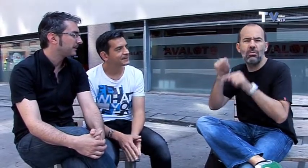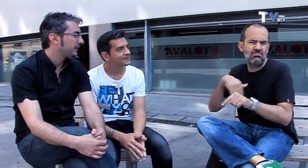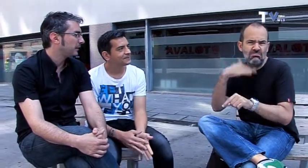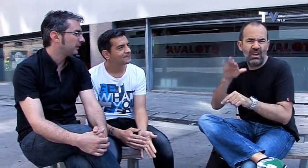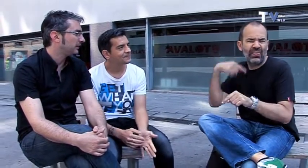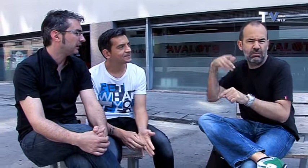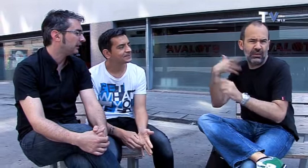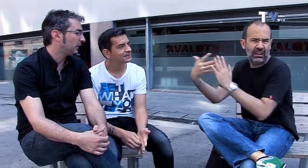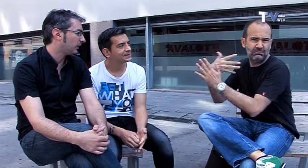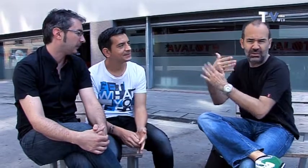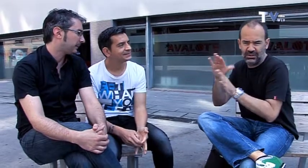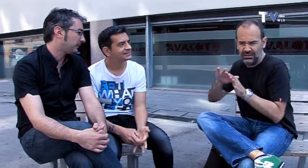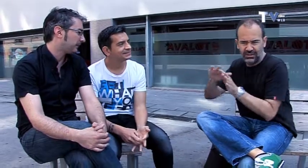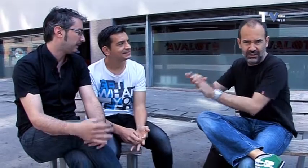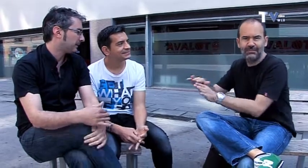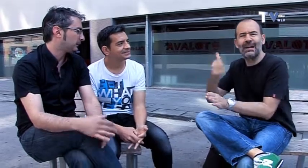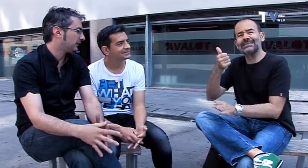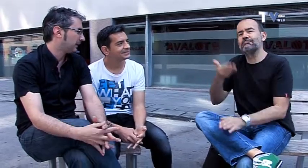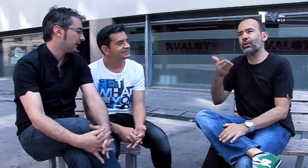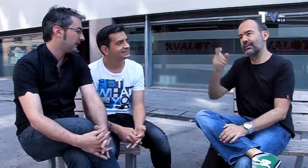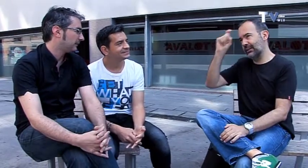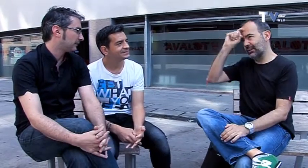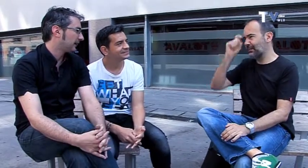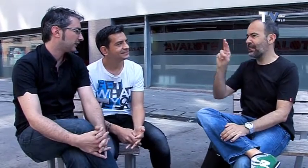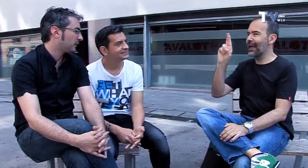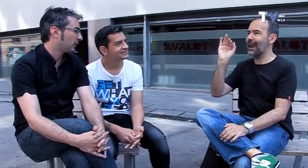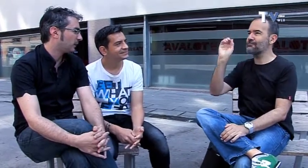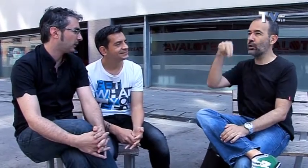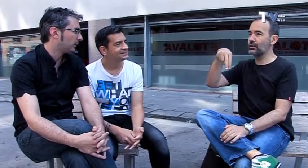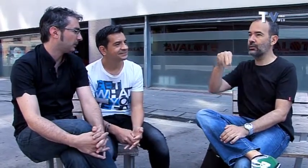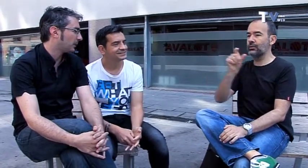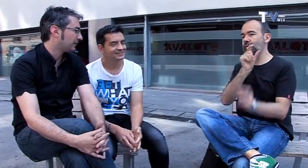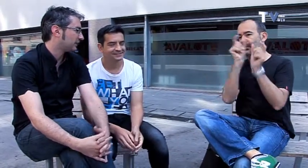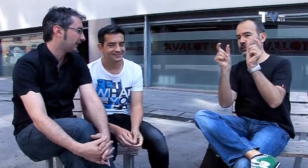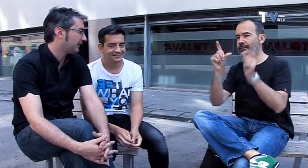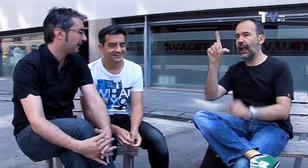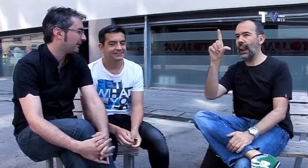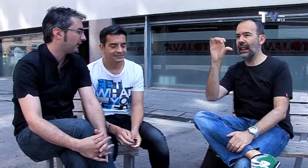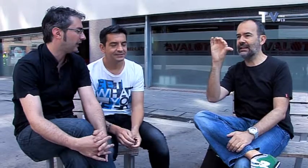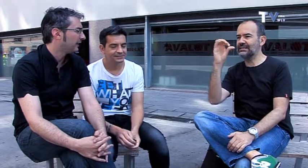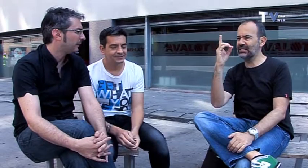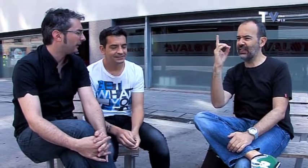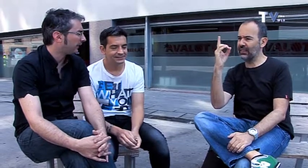Y me gustaría saber, bueno, luego me lo explicarás, cómo has llegado hasta aquí. Lo más importante, el nombre, Ramón, LSD.